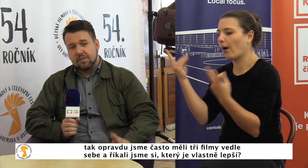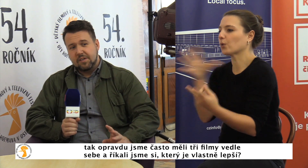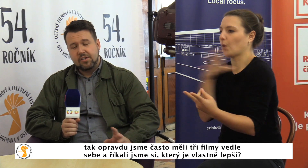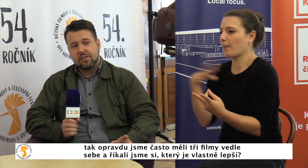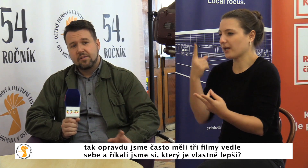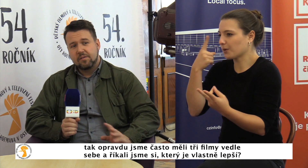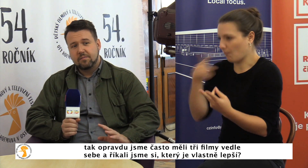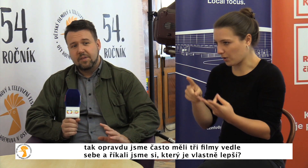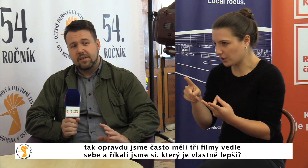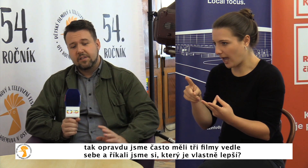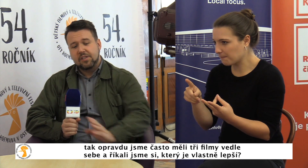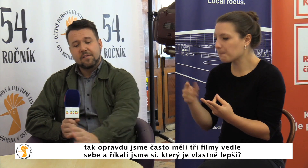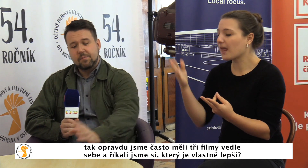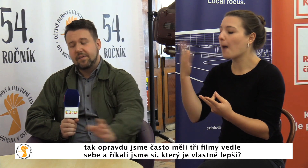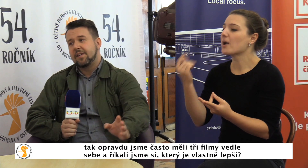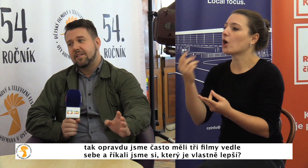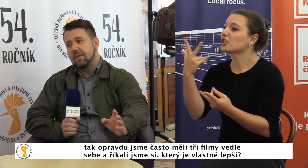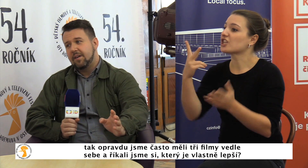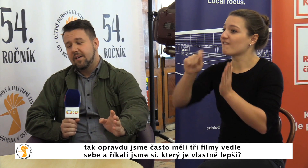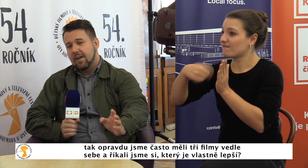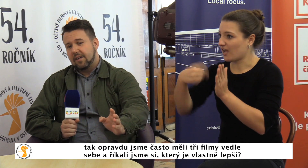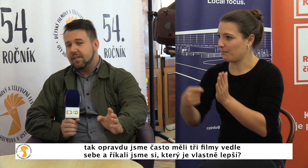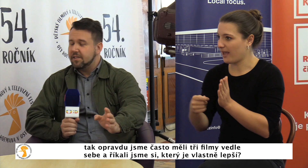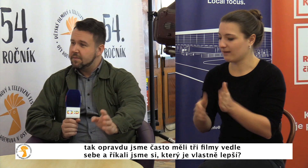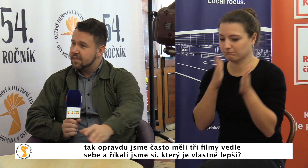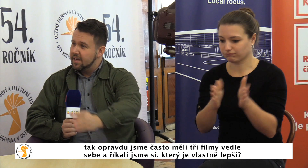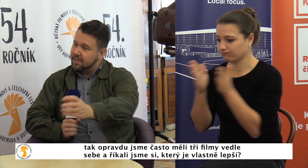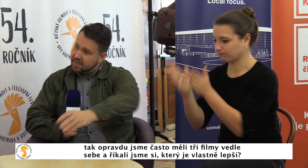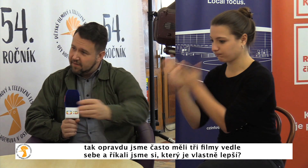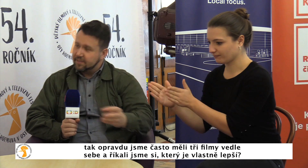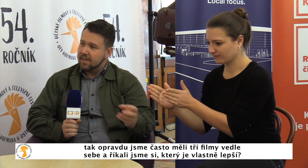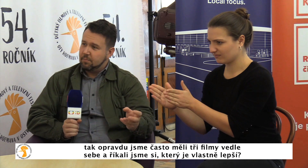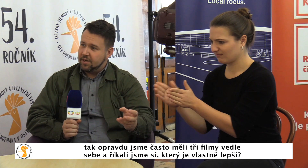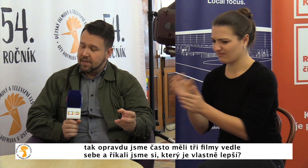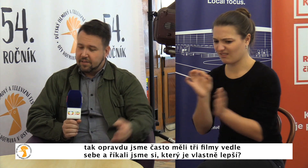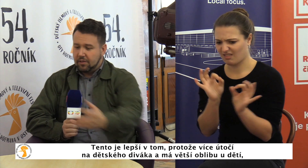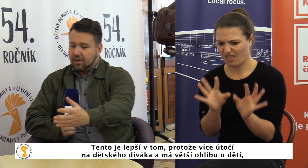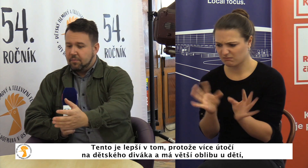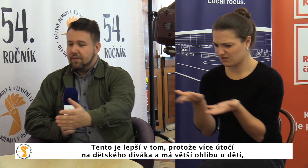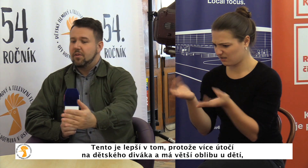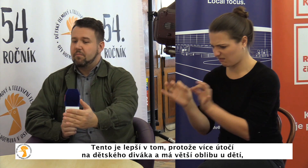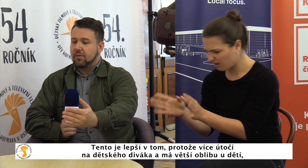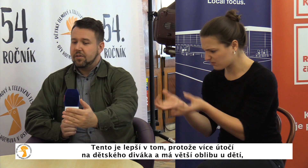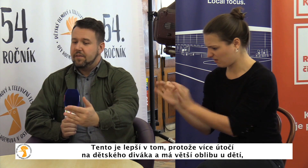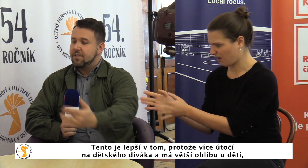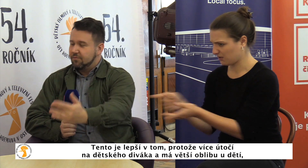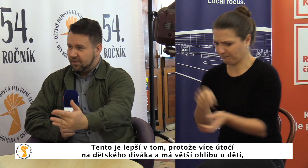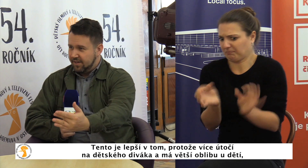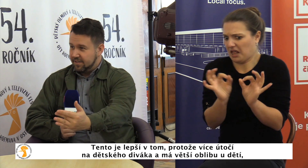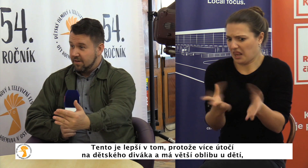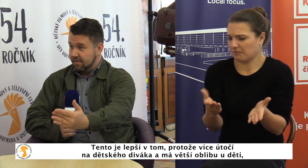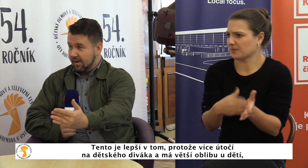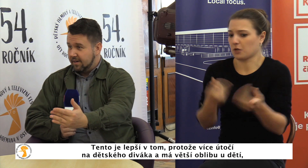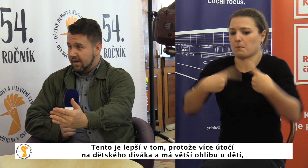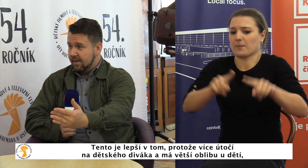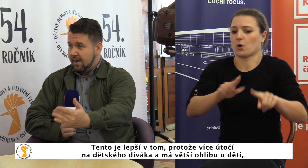jsme často měli tři filmy vedle sebe a říkali jsme si, který je vlastně lepší. Tento je lepší v tom, protože víc útočí